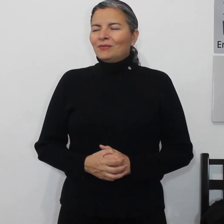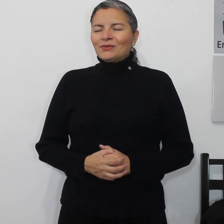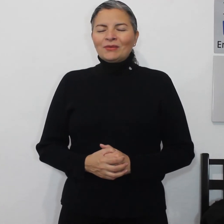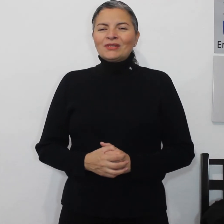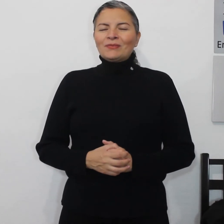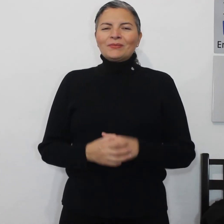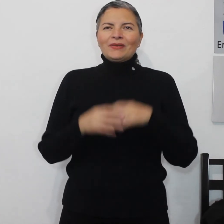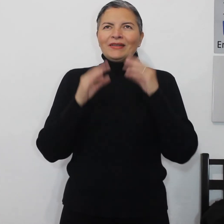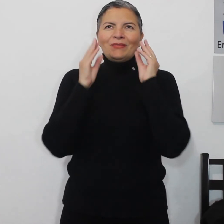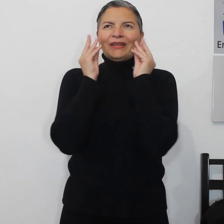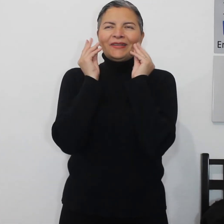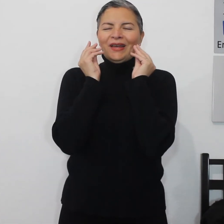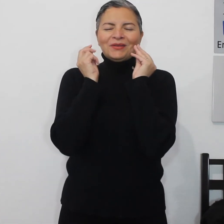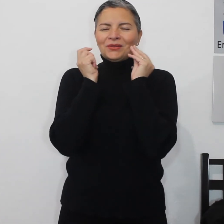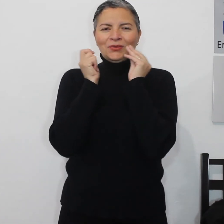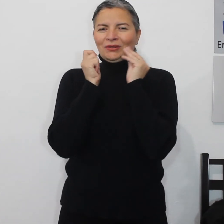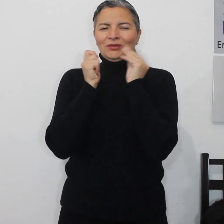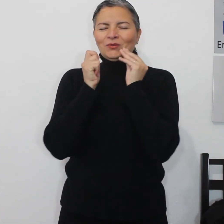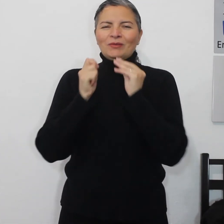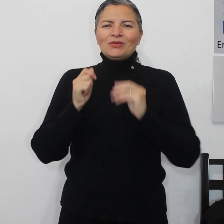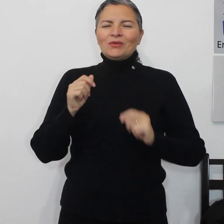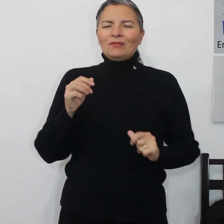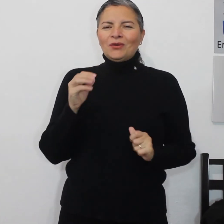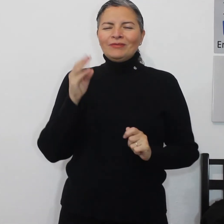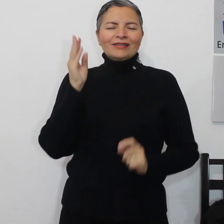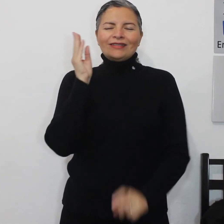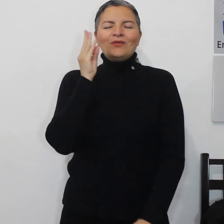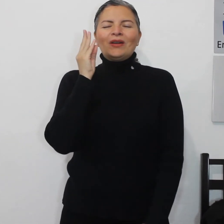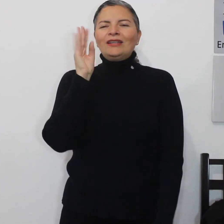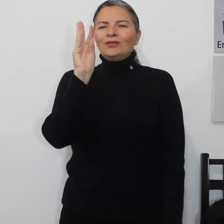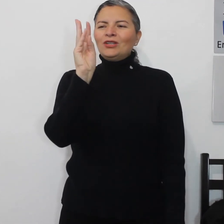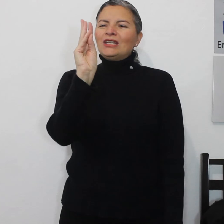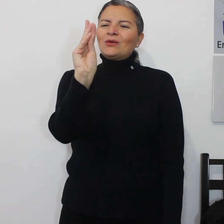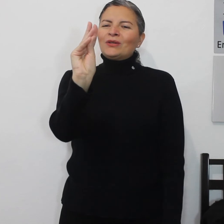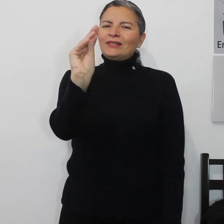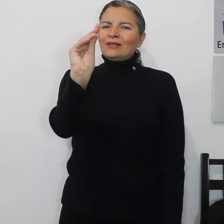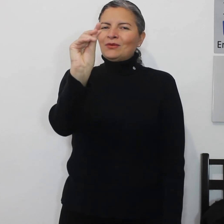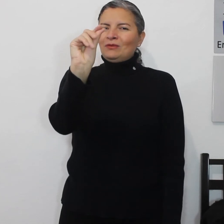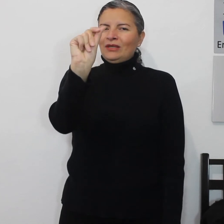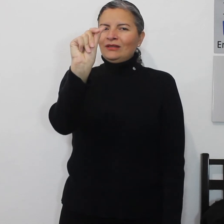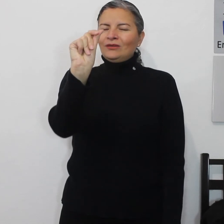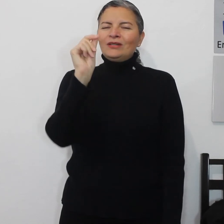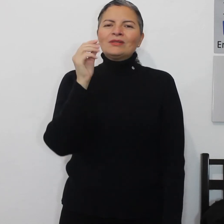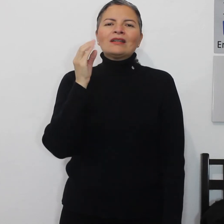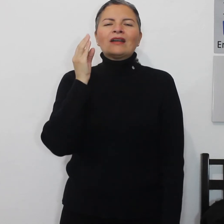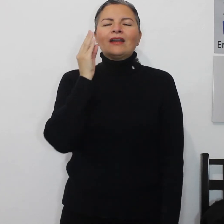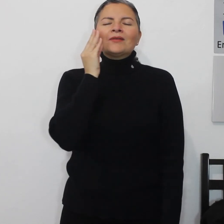pues vamos a imaginarnos como cuando chupamos un limón así igualito y con este movimiento en nuestra cara